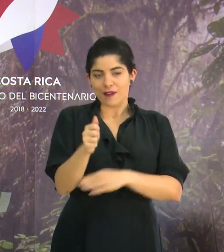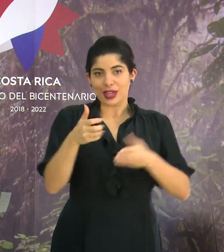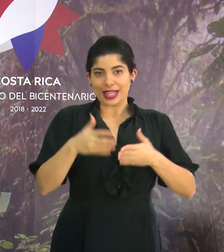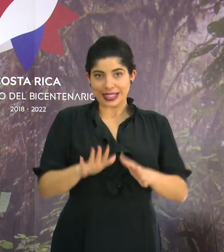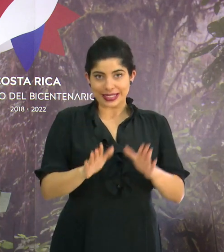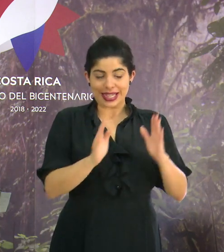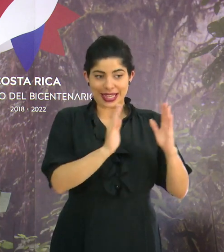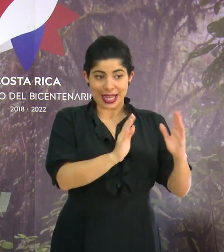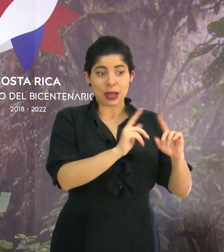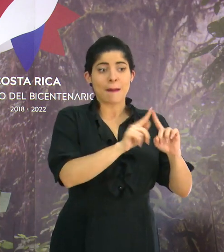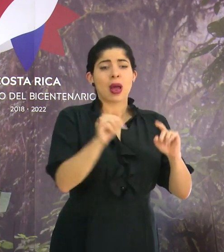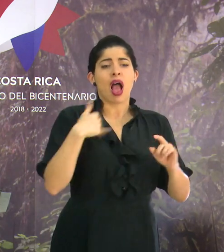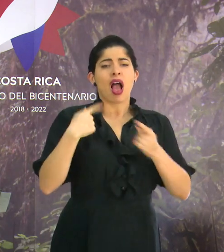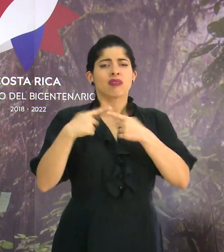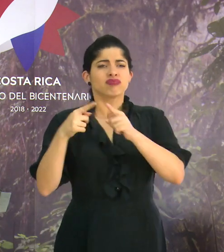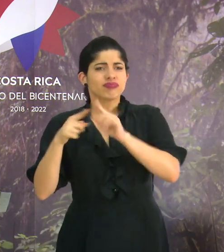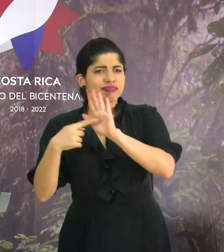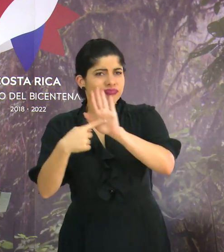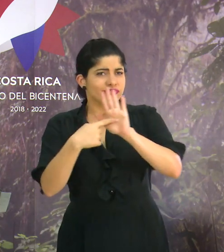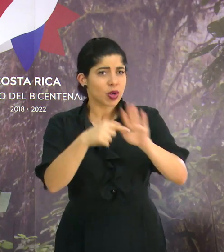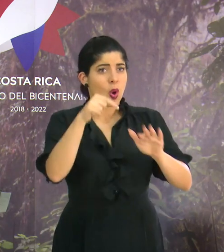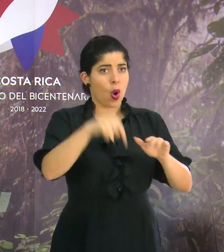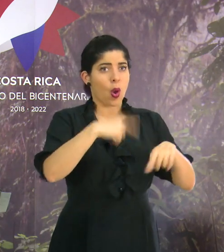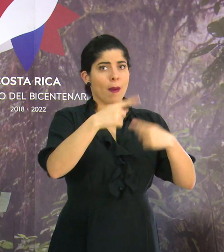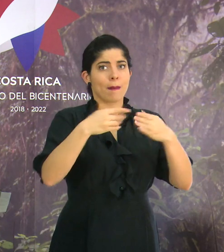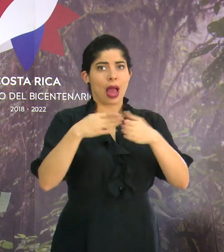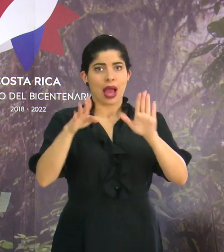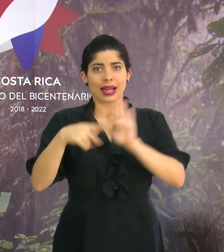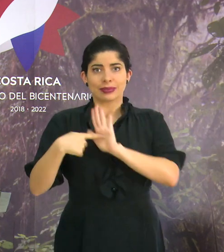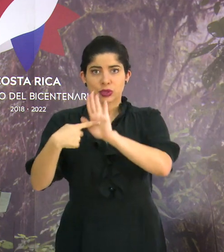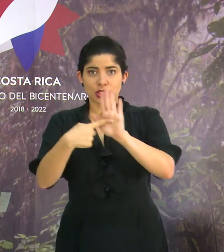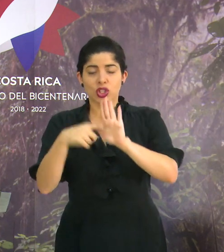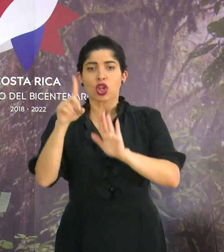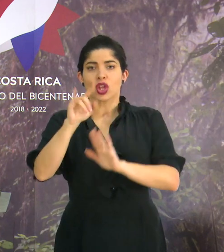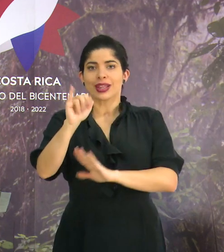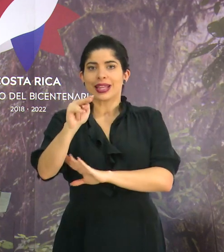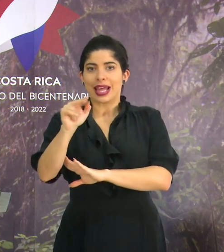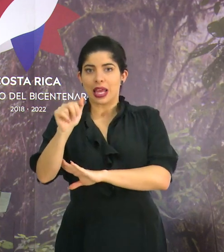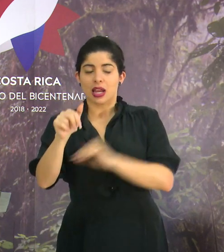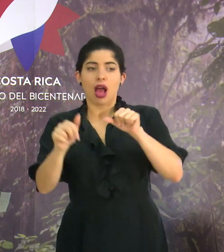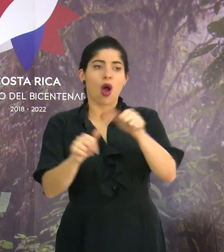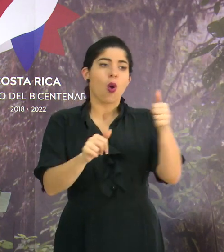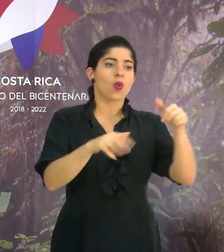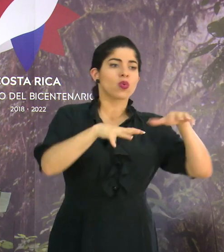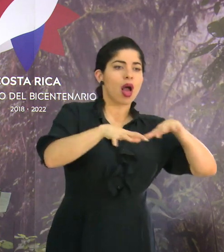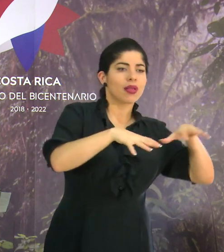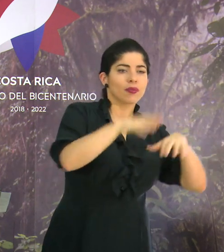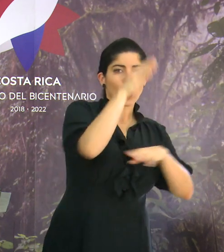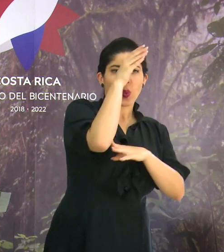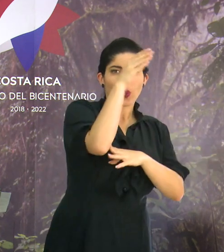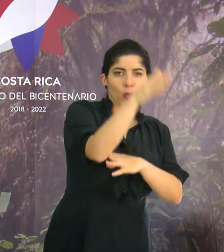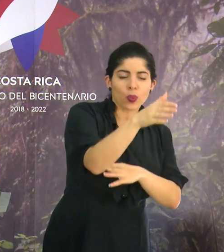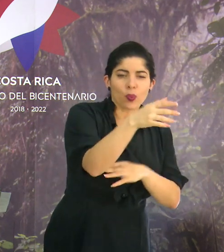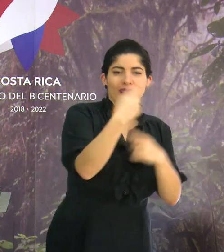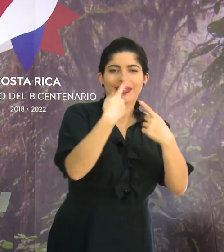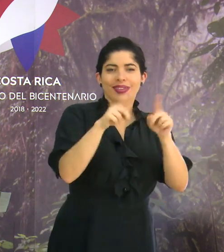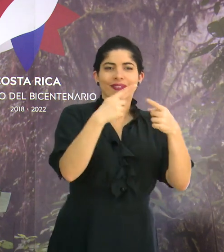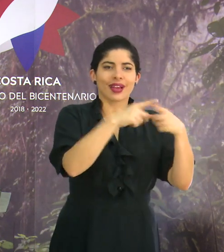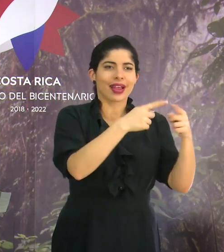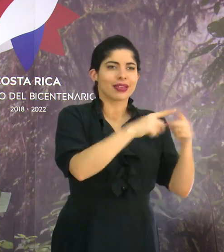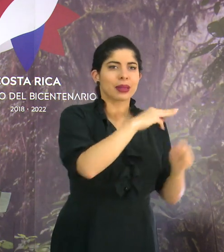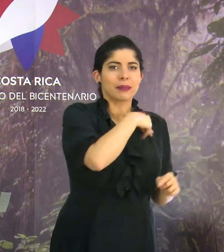exposiciones, hoy inauguramos una exposición en el INAH, hay actividades culturales en los diferentes